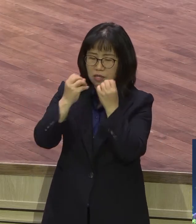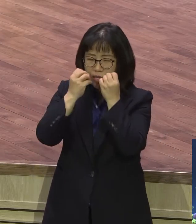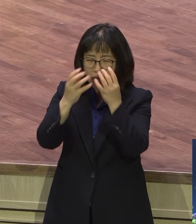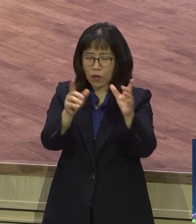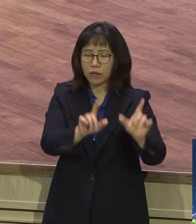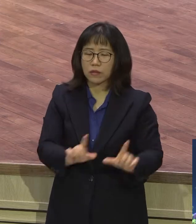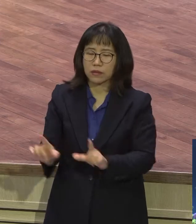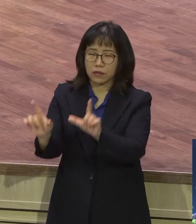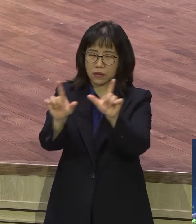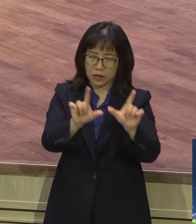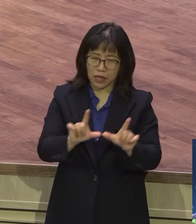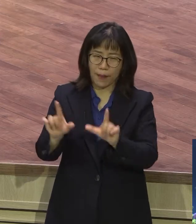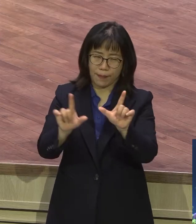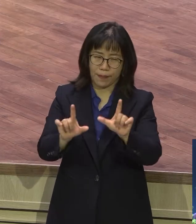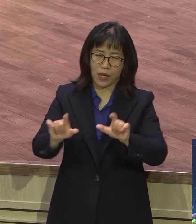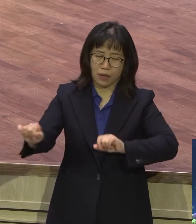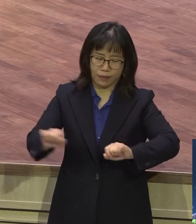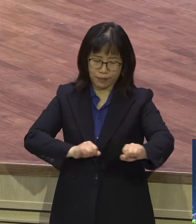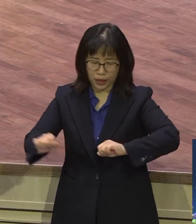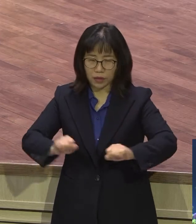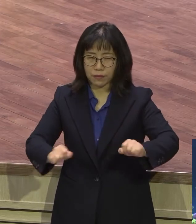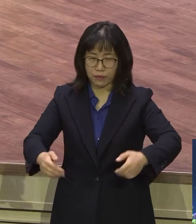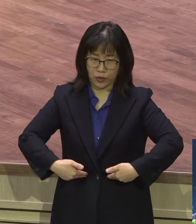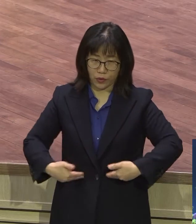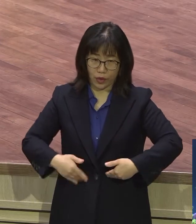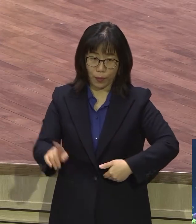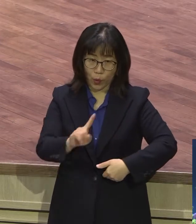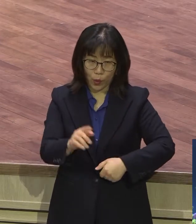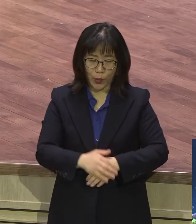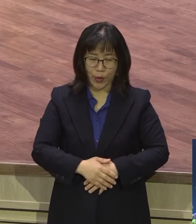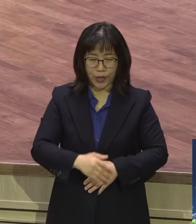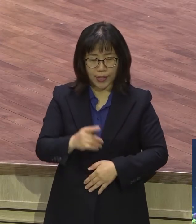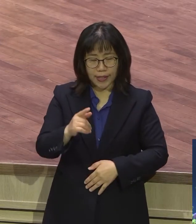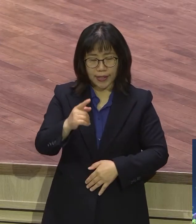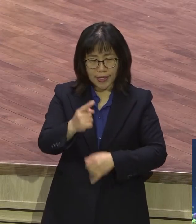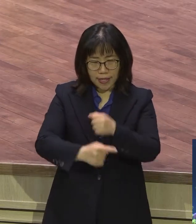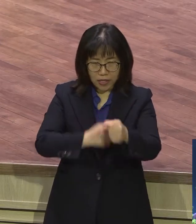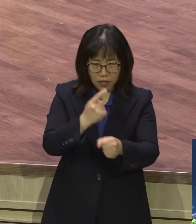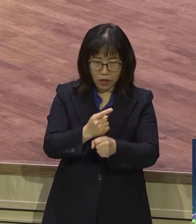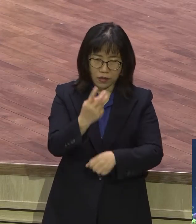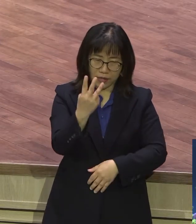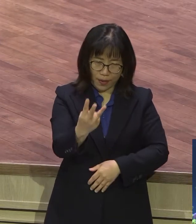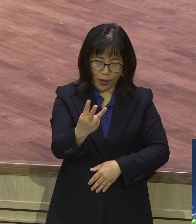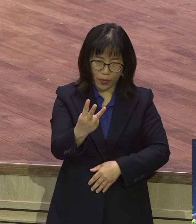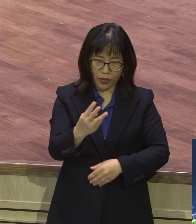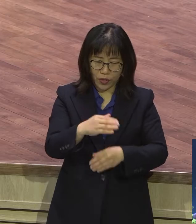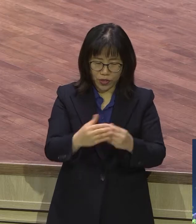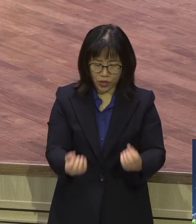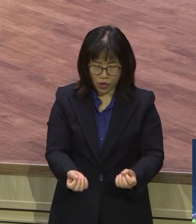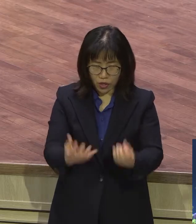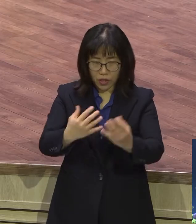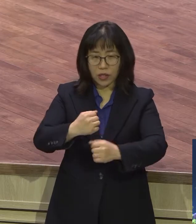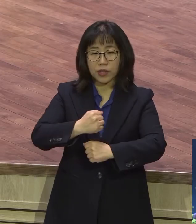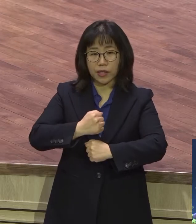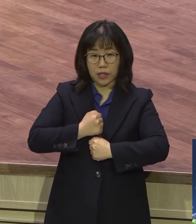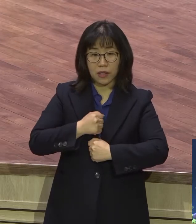그것이 바로 세번 절기를 지키는 것입니다. 이때로부터 이스라엘 백성들의